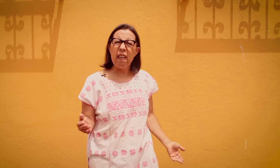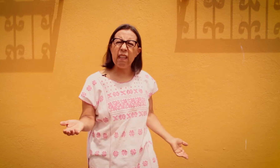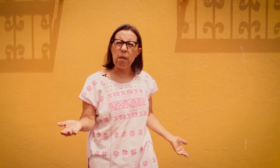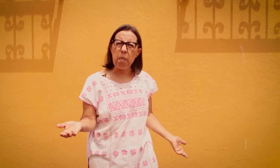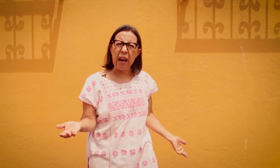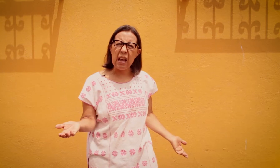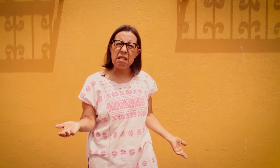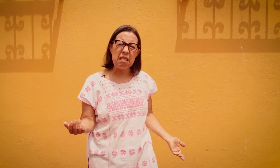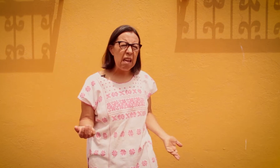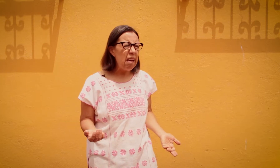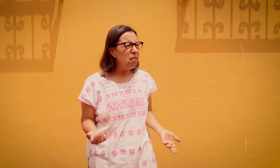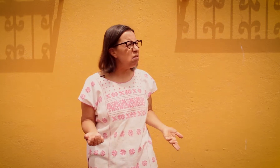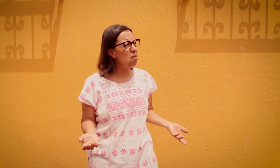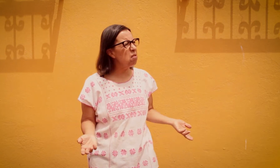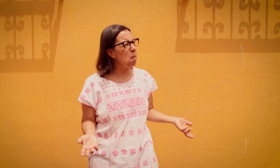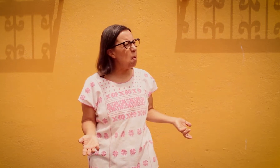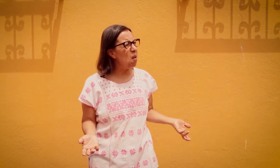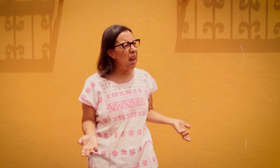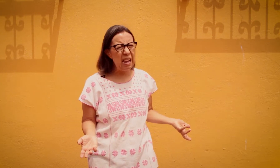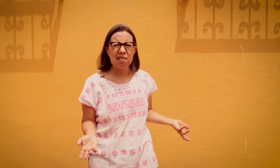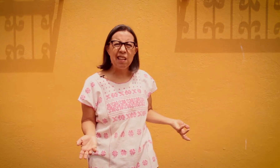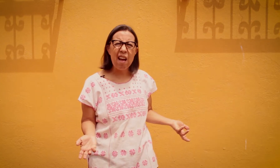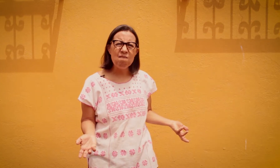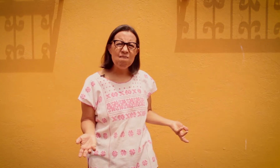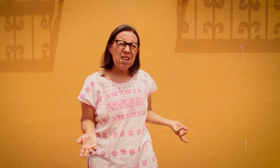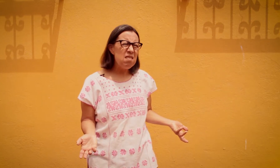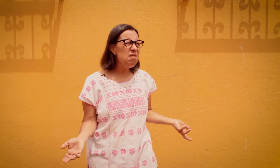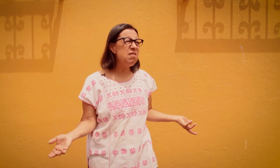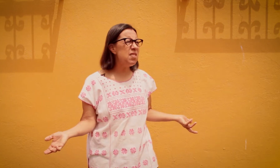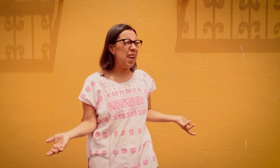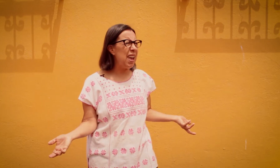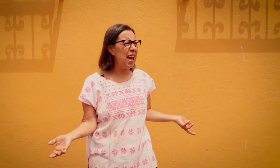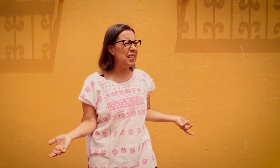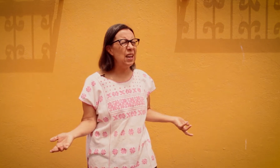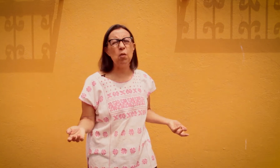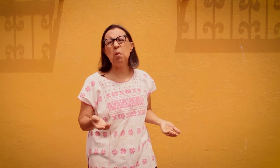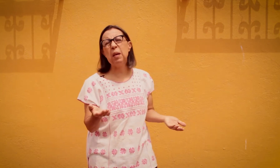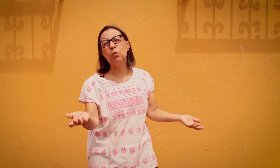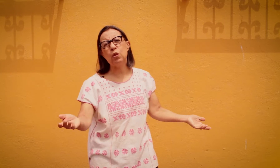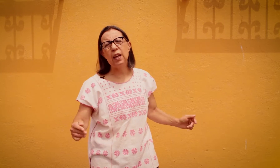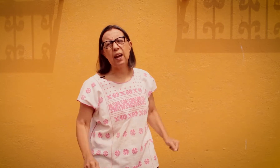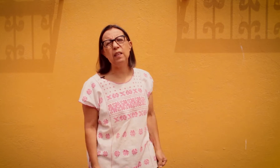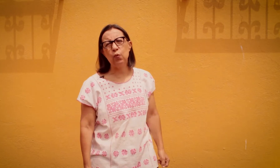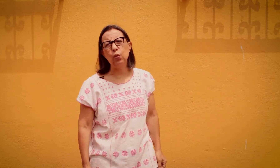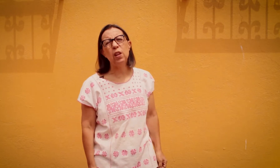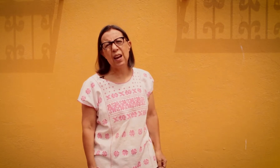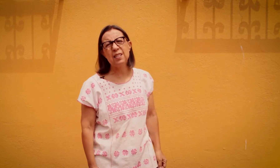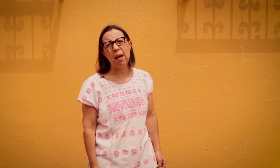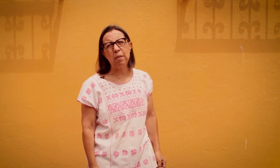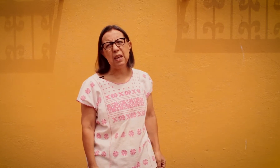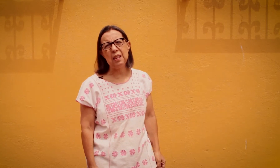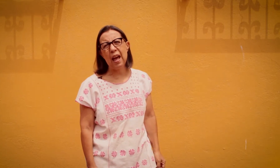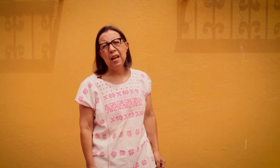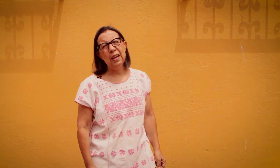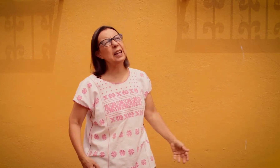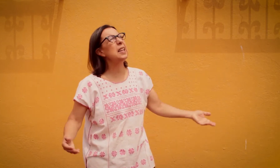Nada te parece, todo te molesta. No sé, Andy, cómo me gustaría que disfrutaras la vida, que te